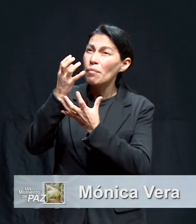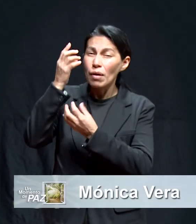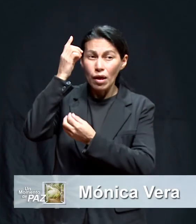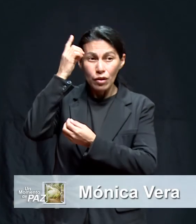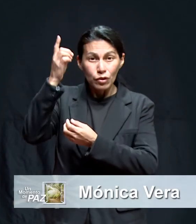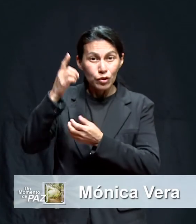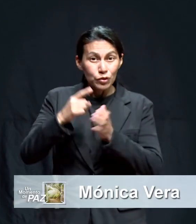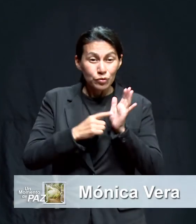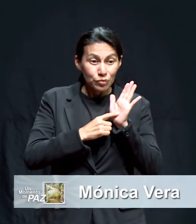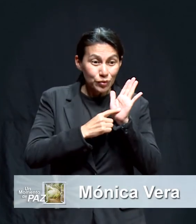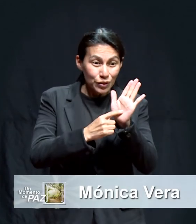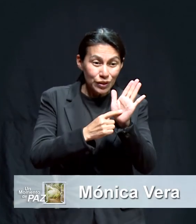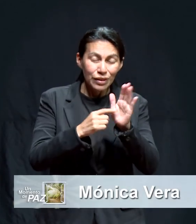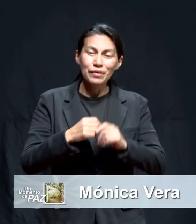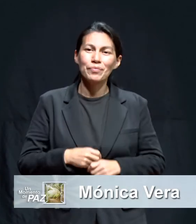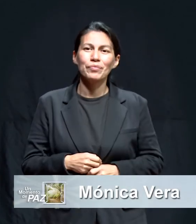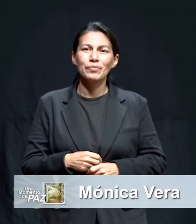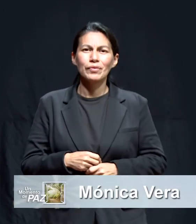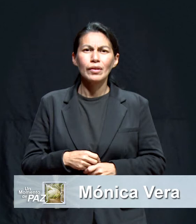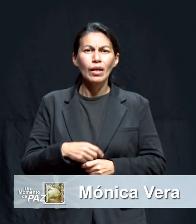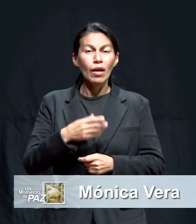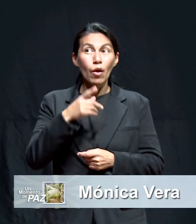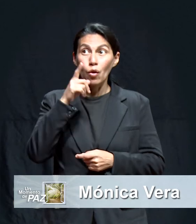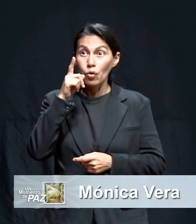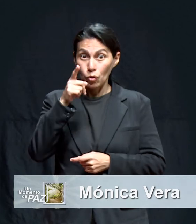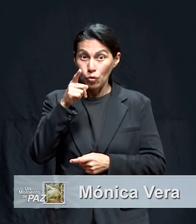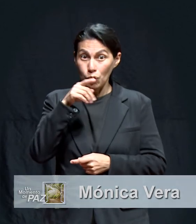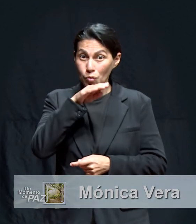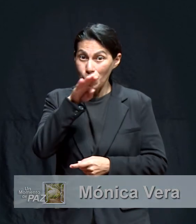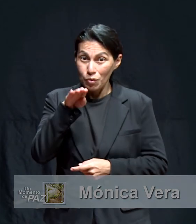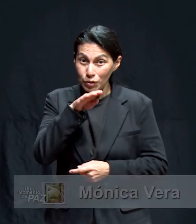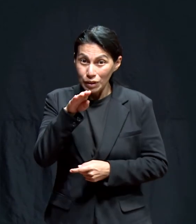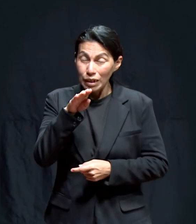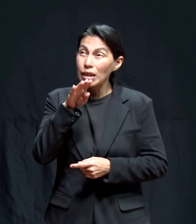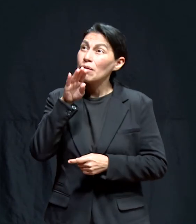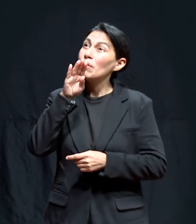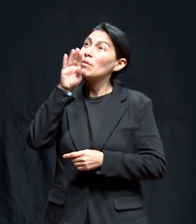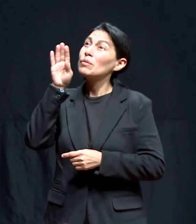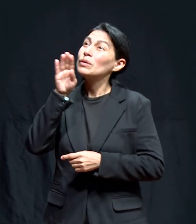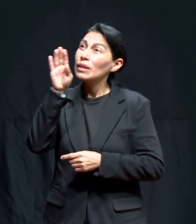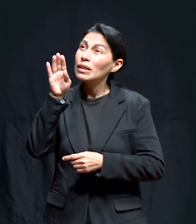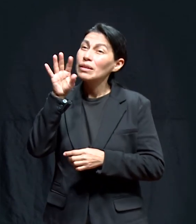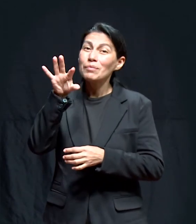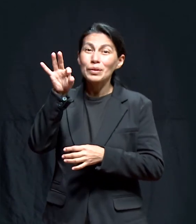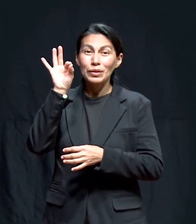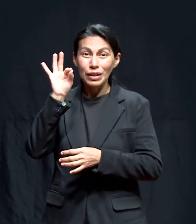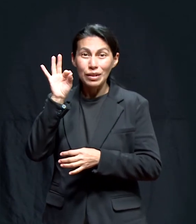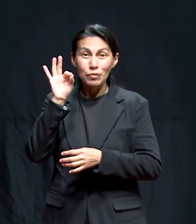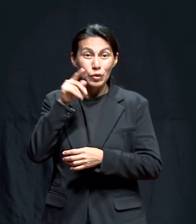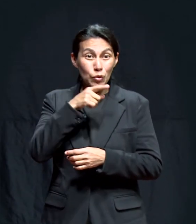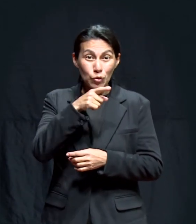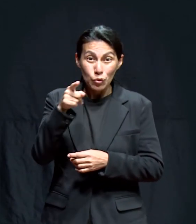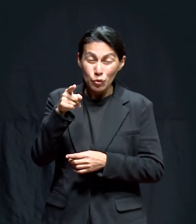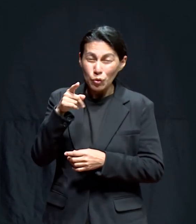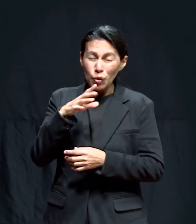a nosotros. Y me buscaréis y me hallaréis porque me buscaréis de todo corazón.